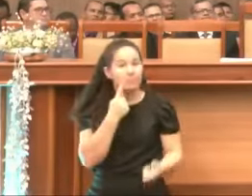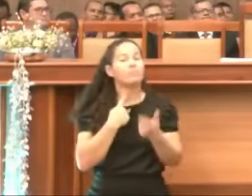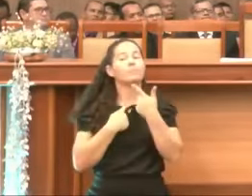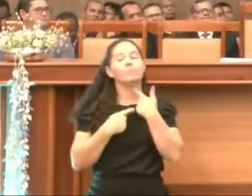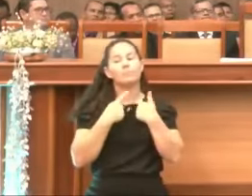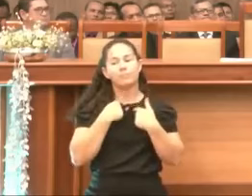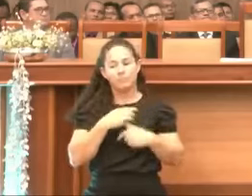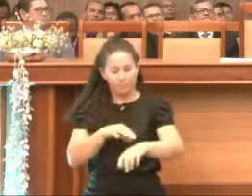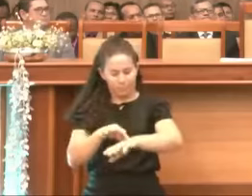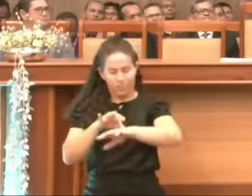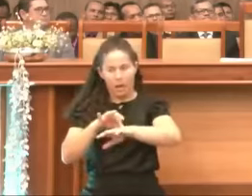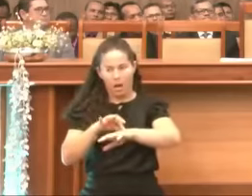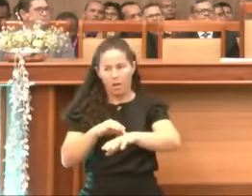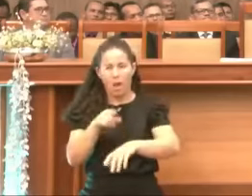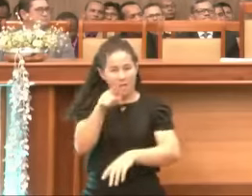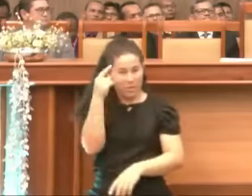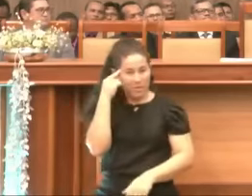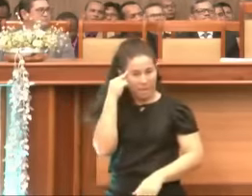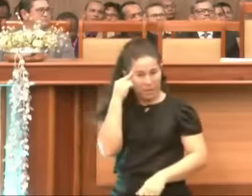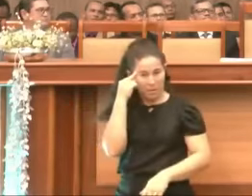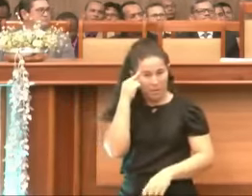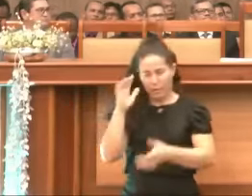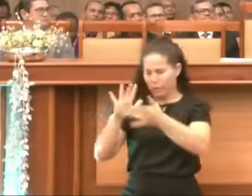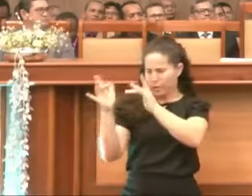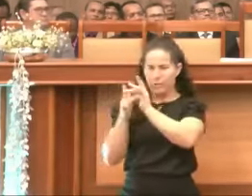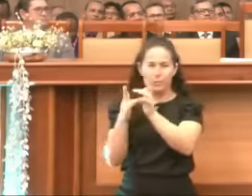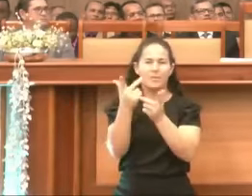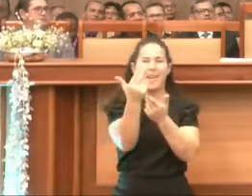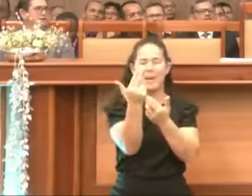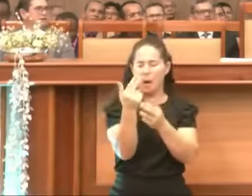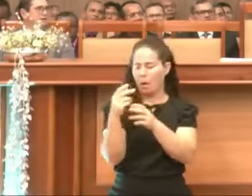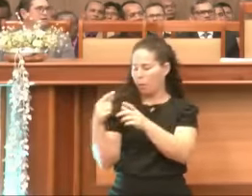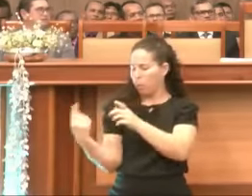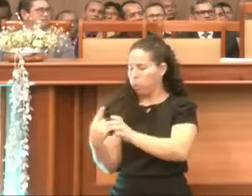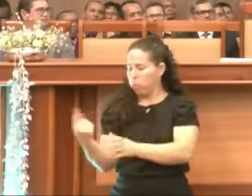é um liquidificador para aceitar qualquer salada.